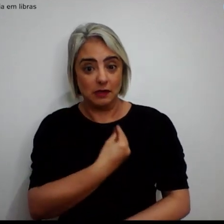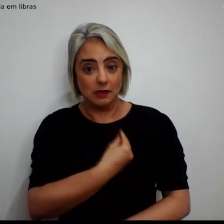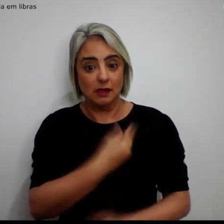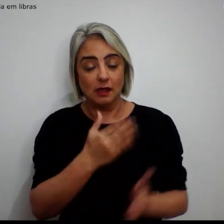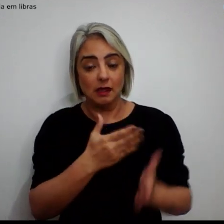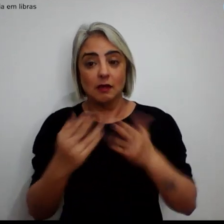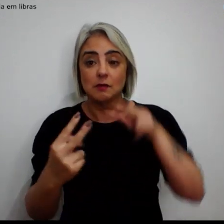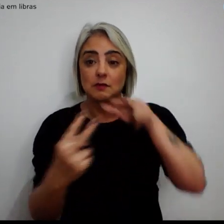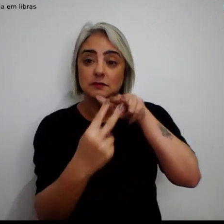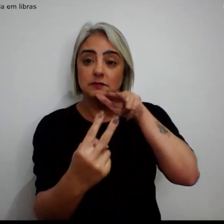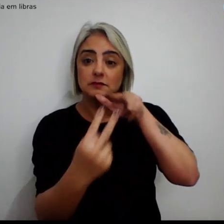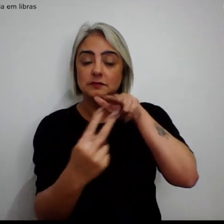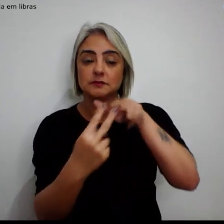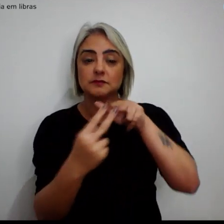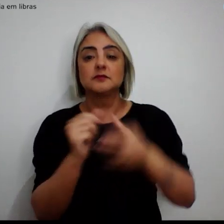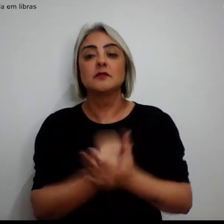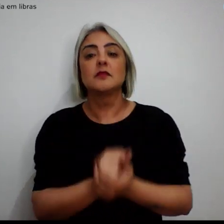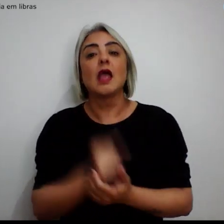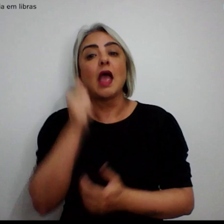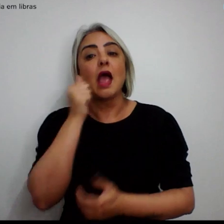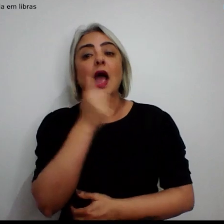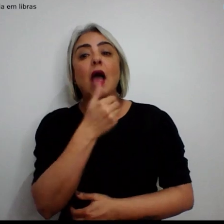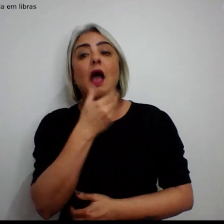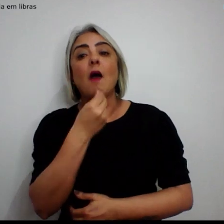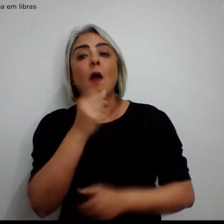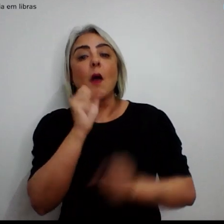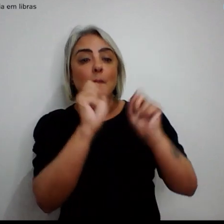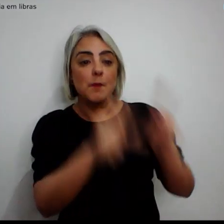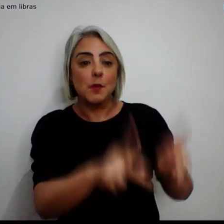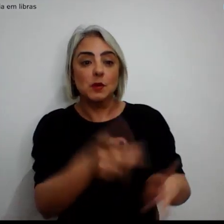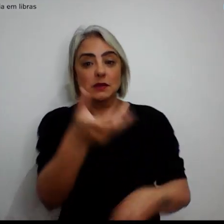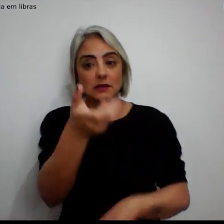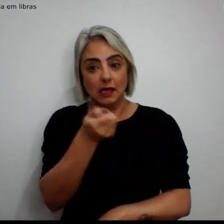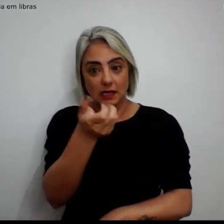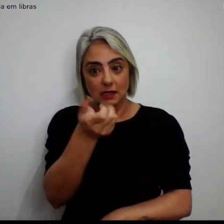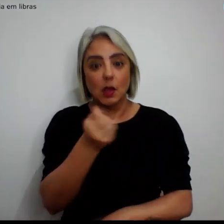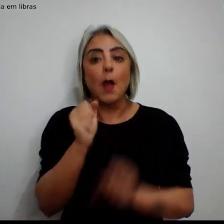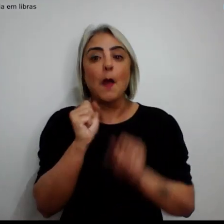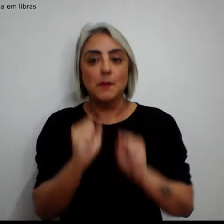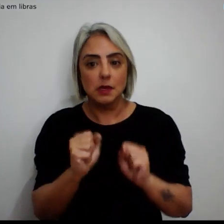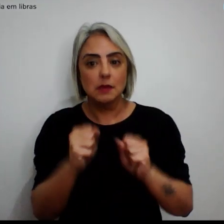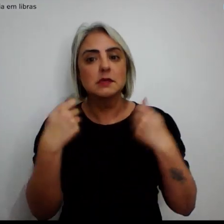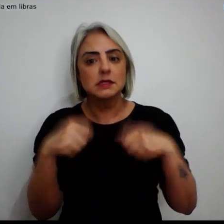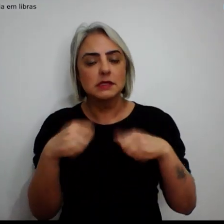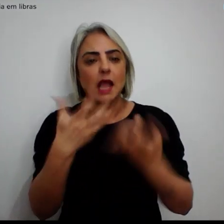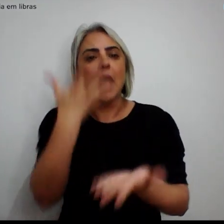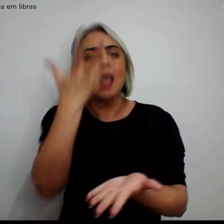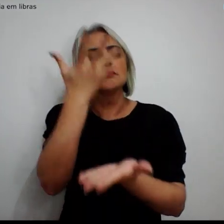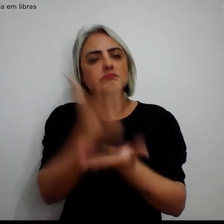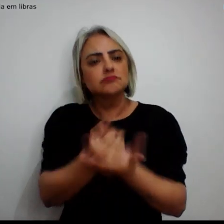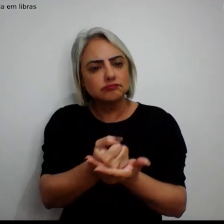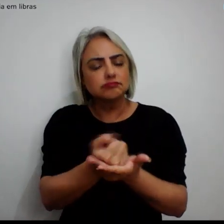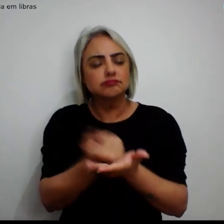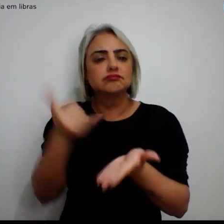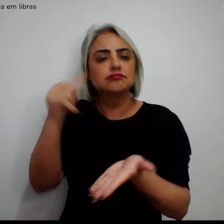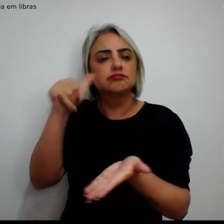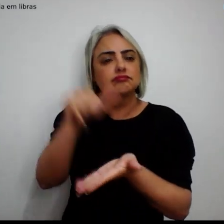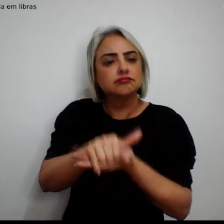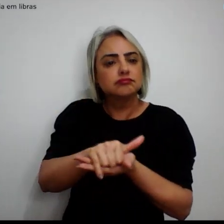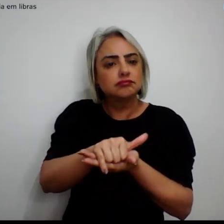digital, os aposentados e pensionistas precisam baixar o aplicativo Prova